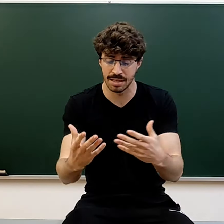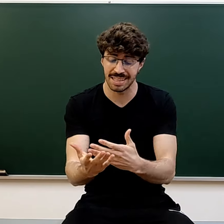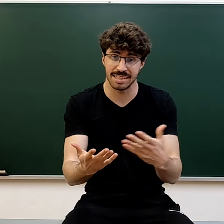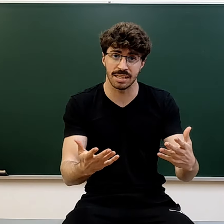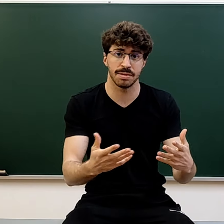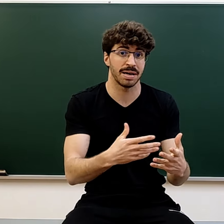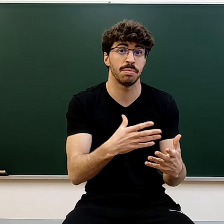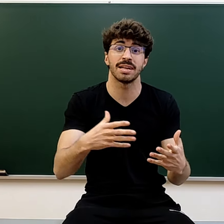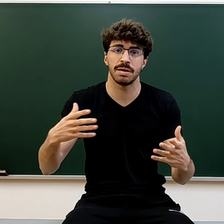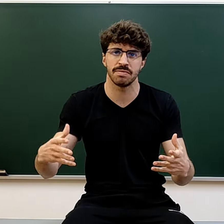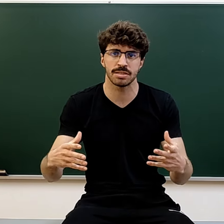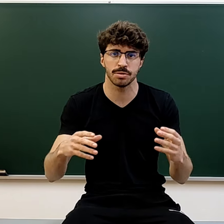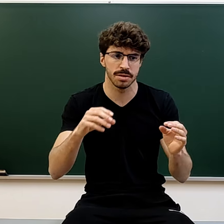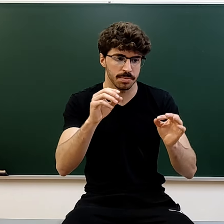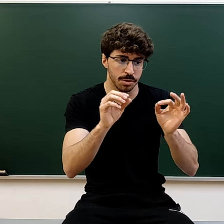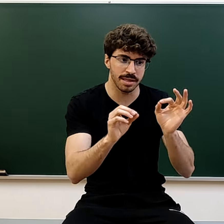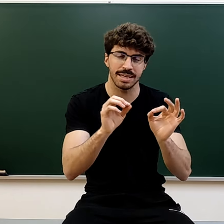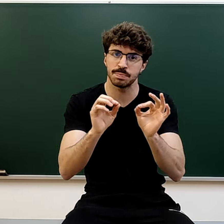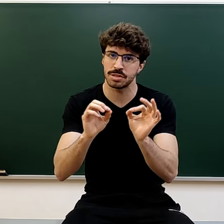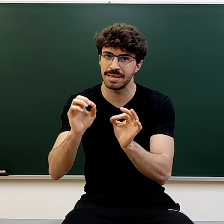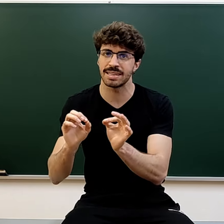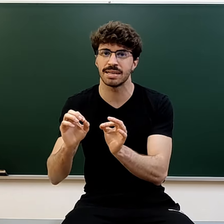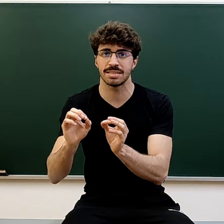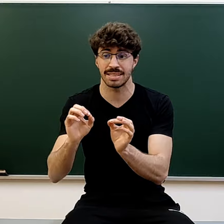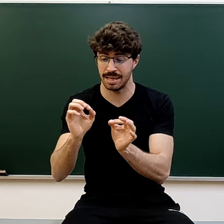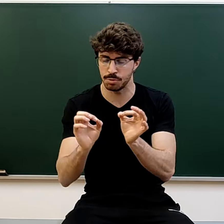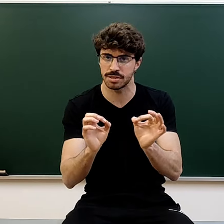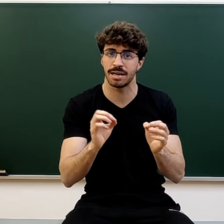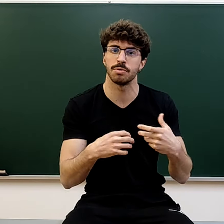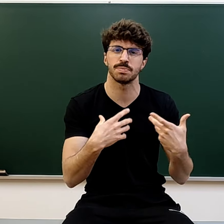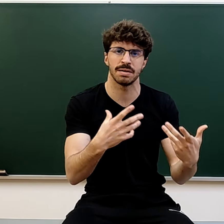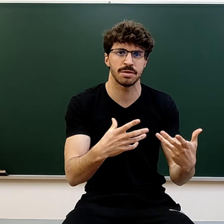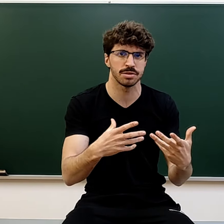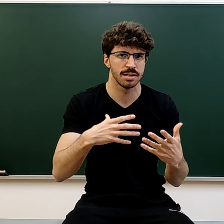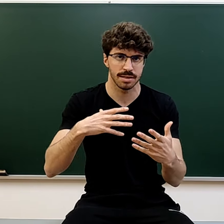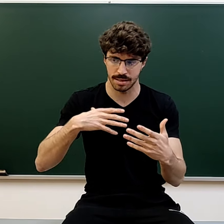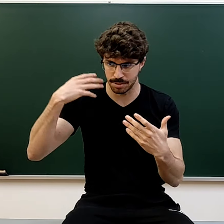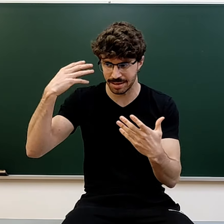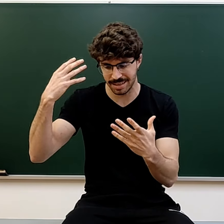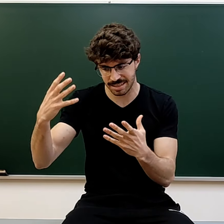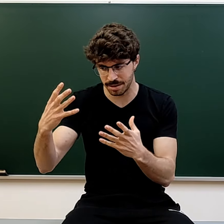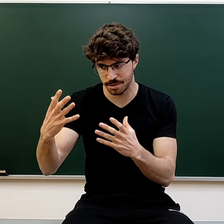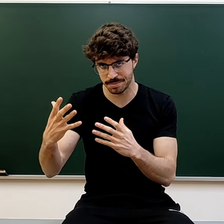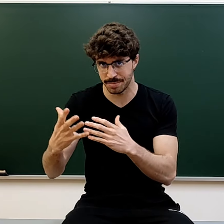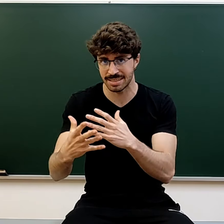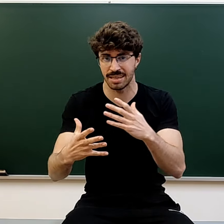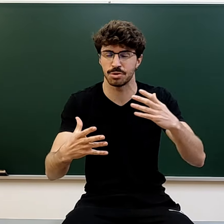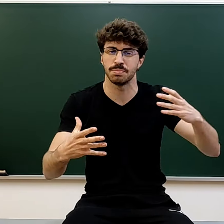te sirve para ponerte manifiesto donde es posible que tengas que ajustar algunos parámetros, aunque en este vídeo verás que iremos un